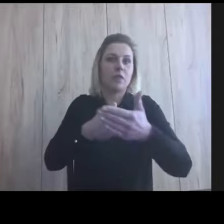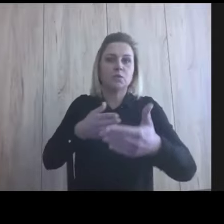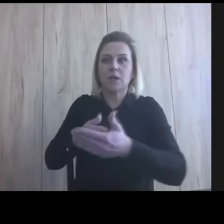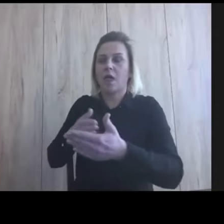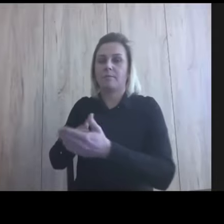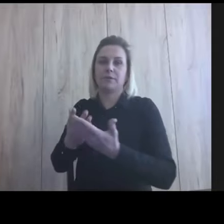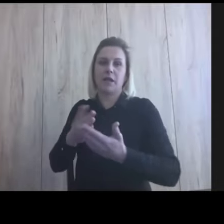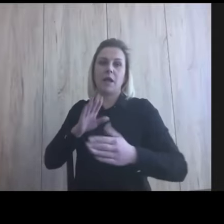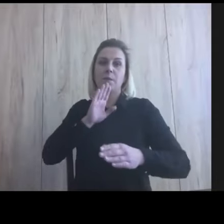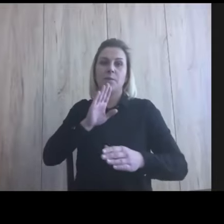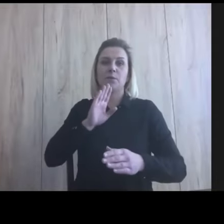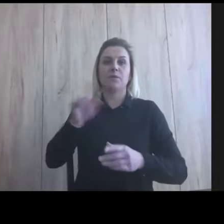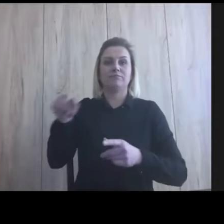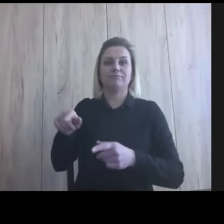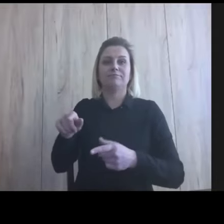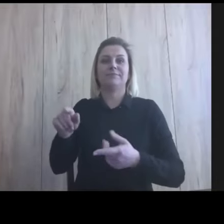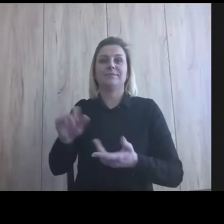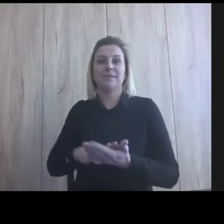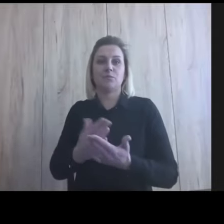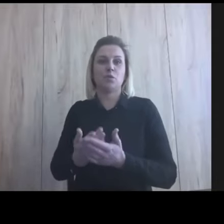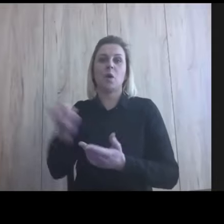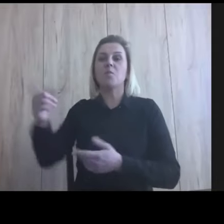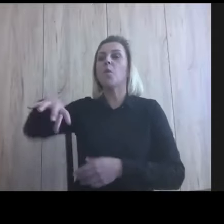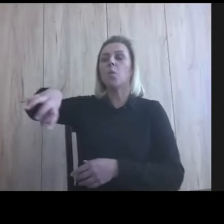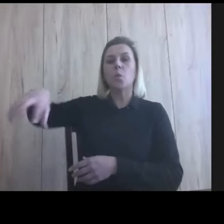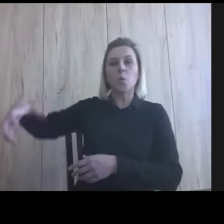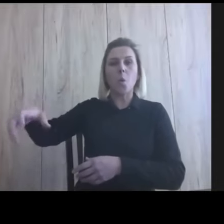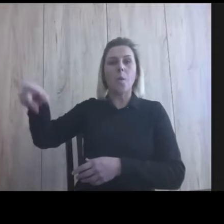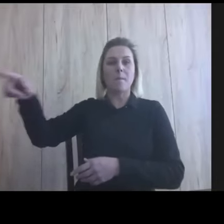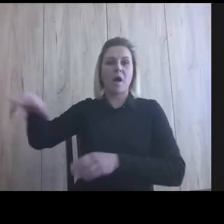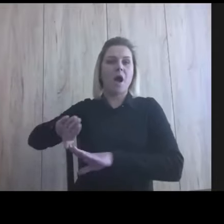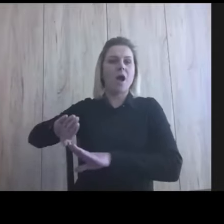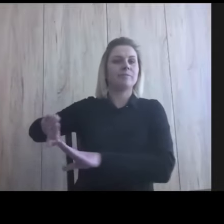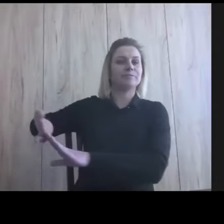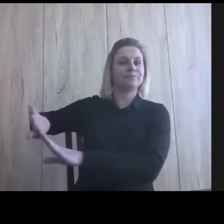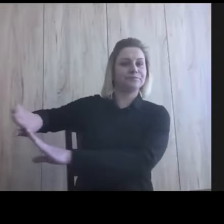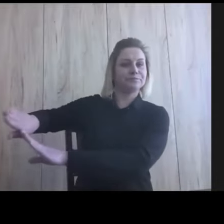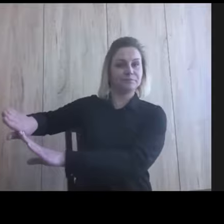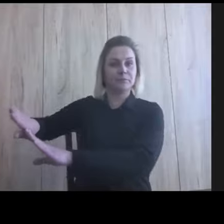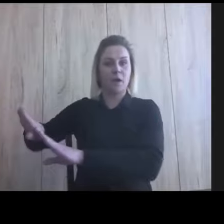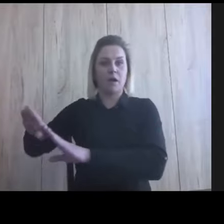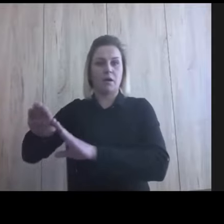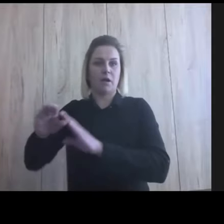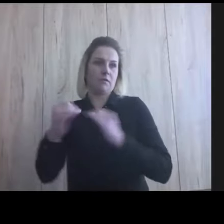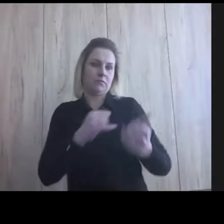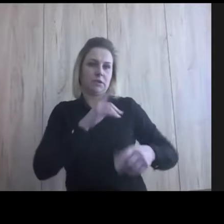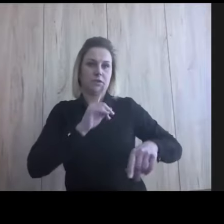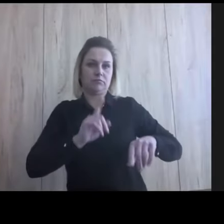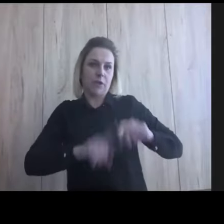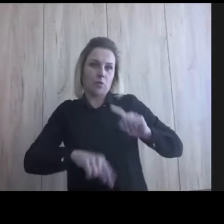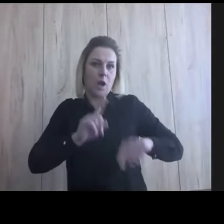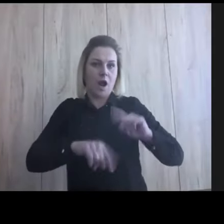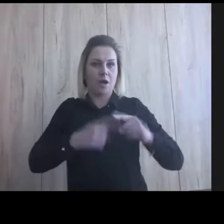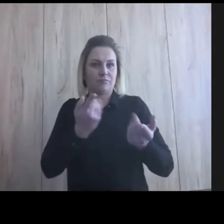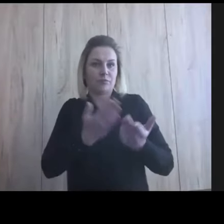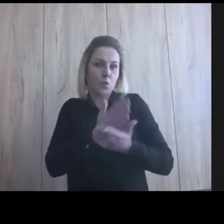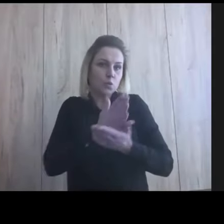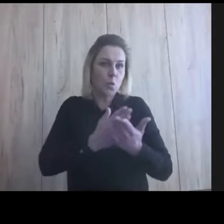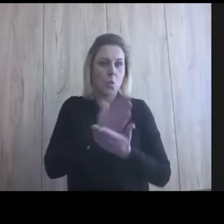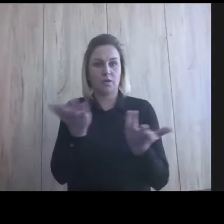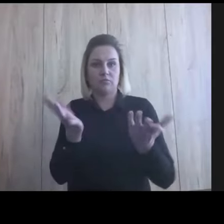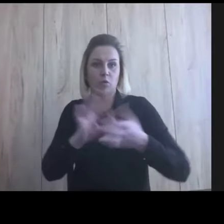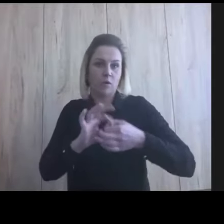że odcinamy pewną grupę osób, nie od czegoś, co dla reszty jest naturalne, jakichś tam usług, kontaktów, komunikacji. zmienić